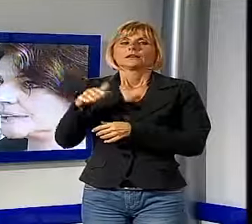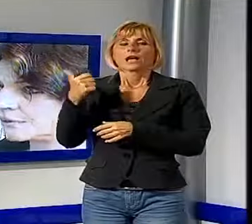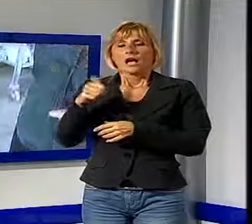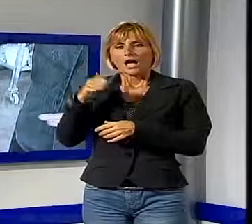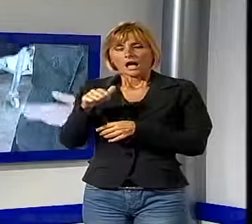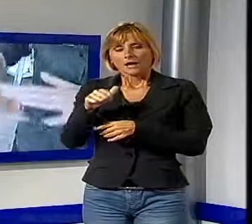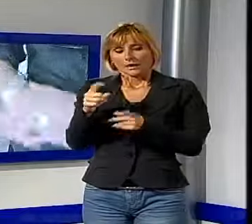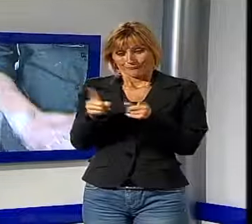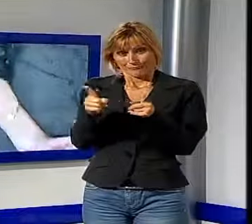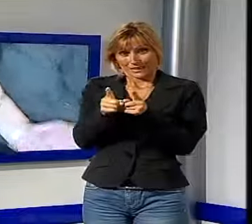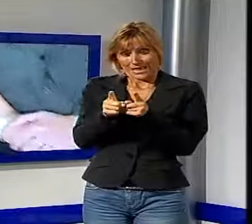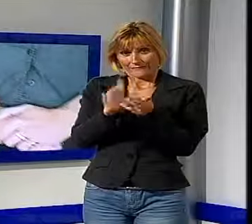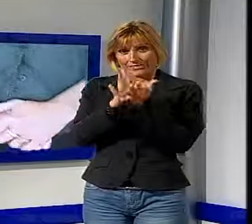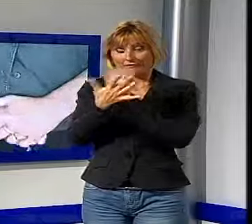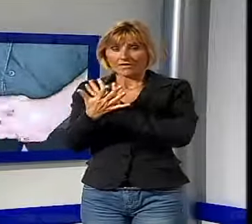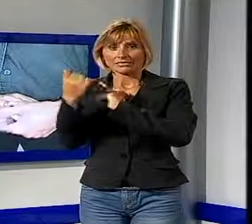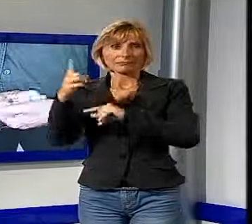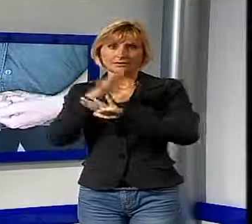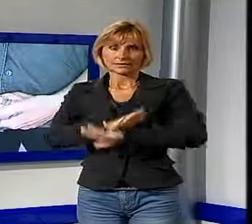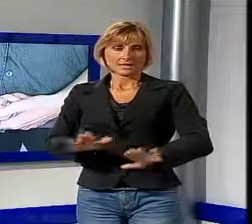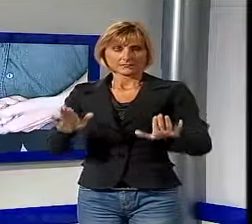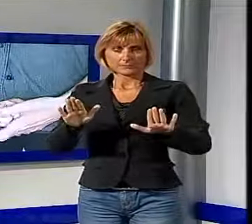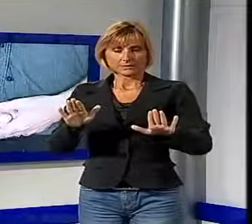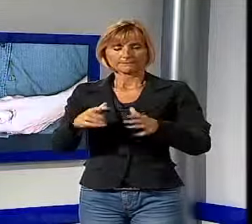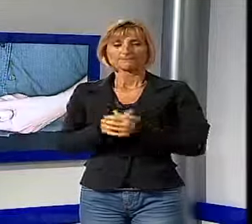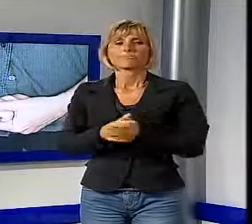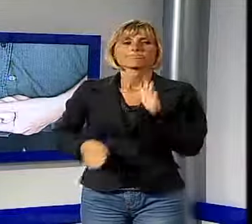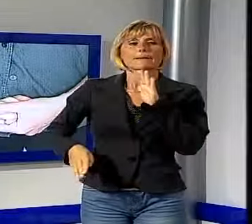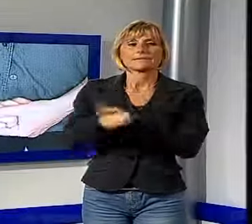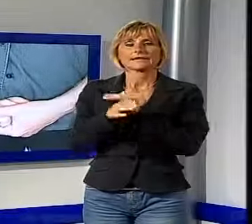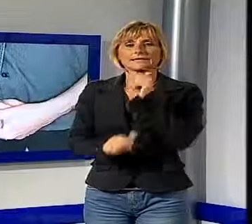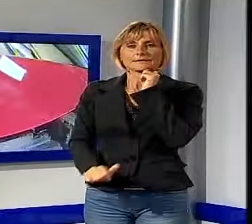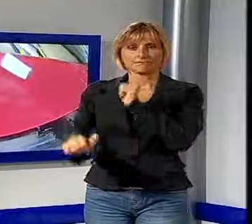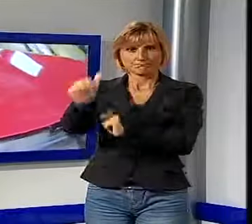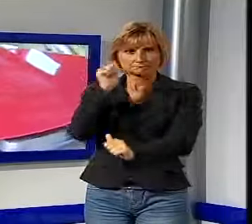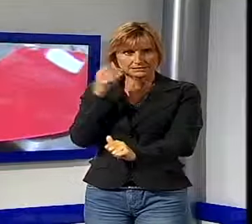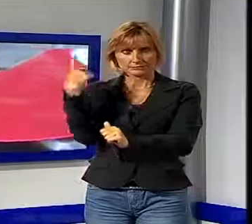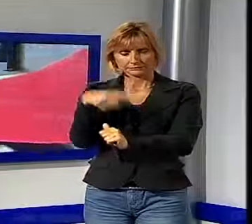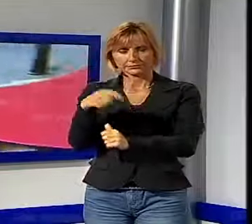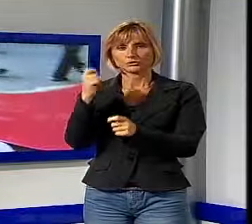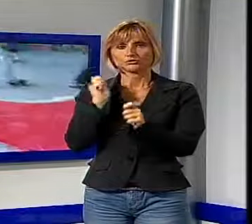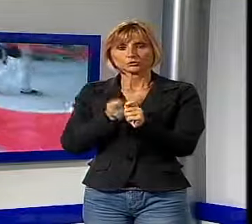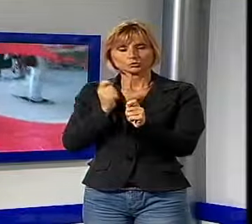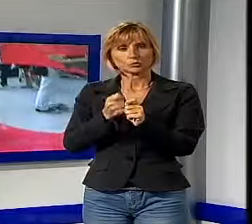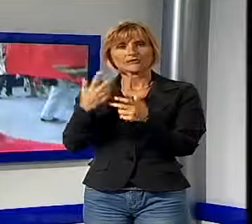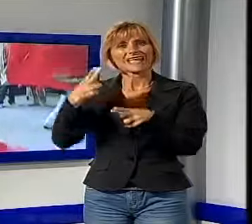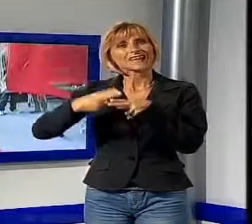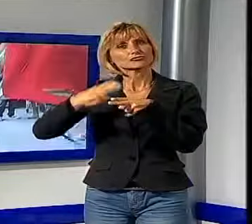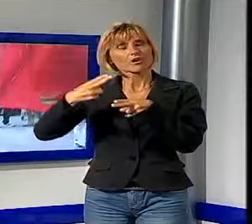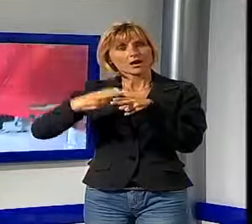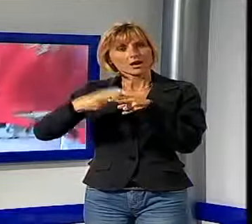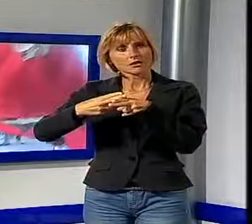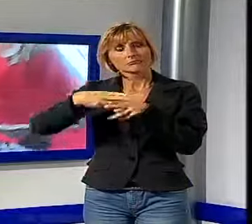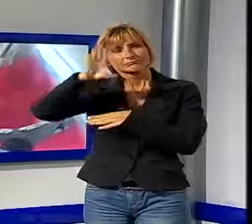fugace all'infinito. Prima della partenza questa possente struttura, realizzata in acceo inossidabile, è stata